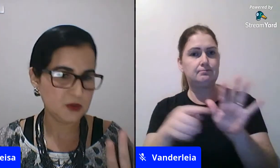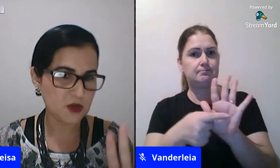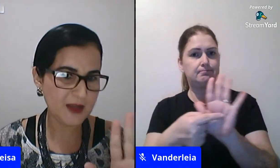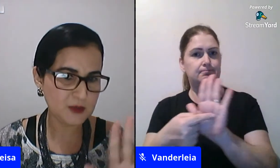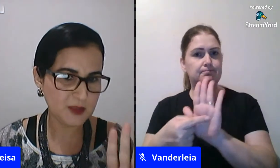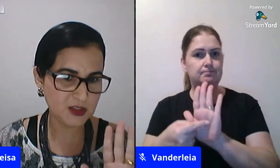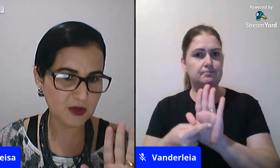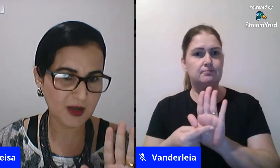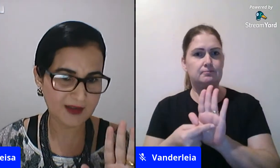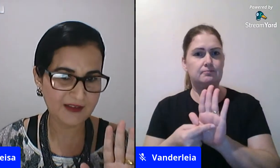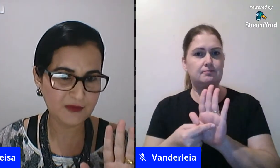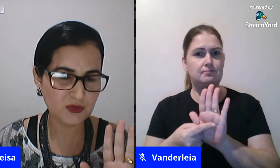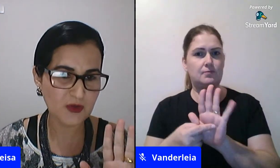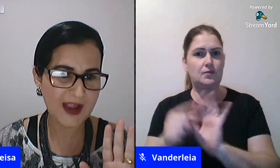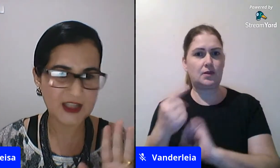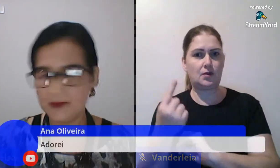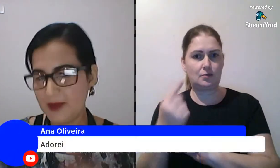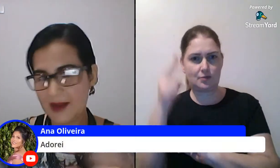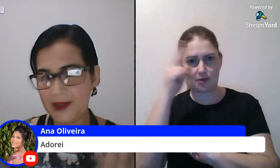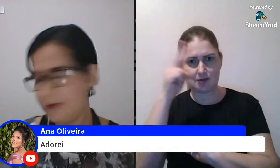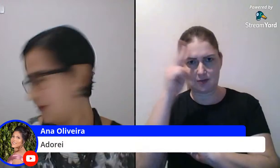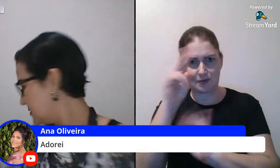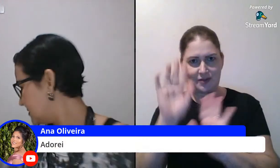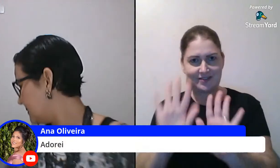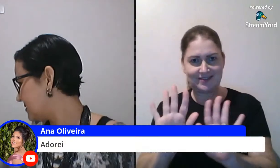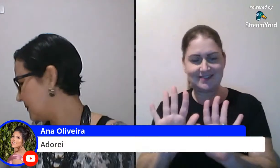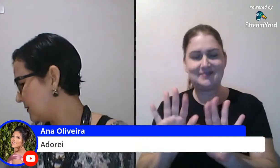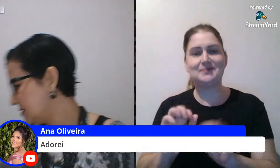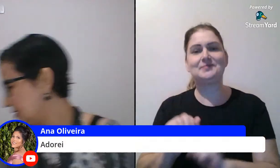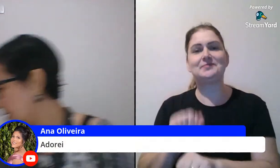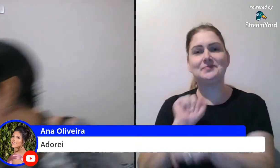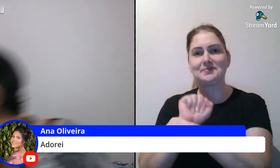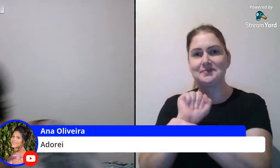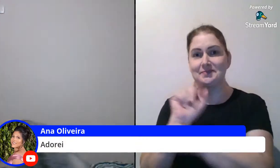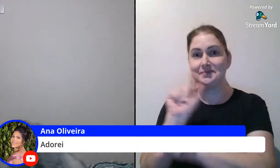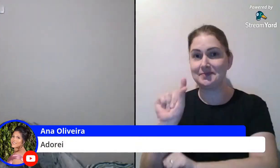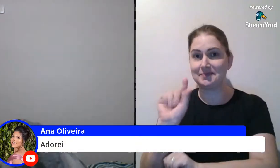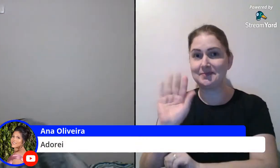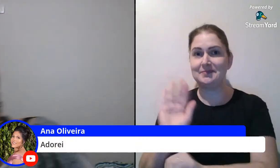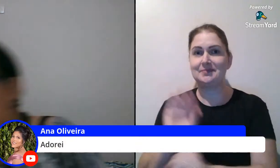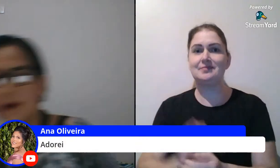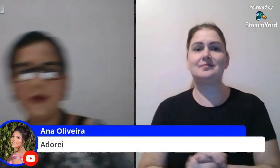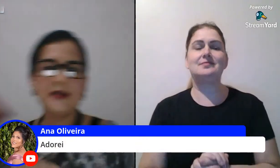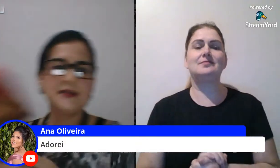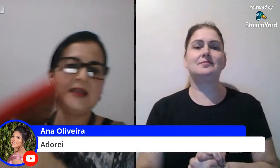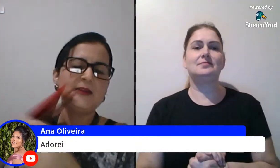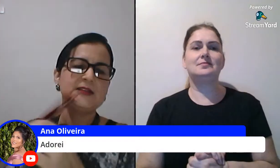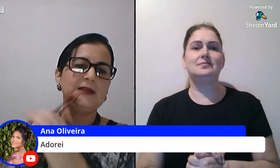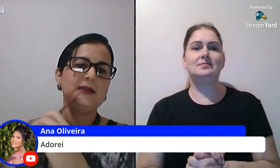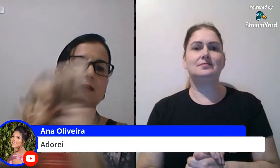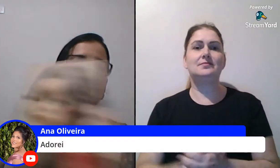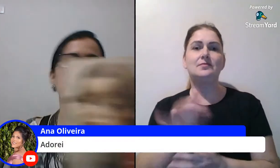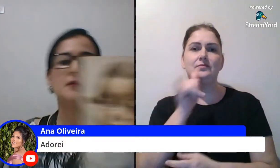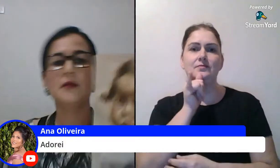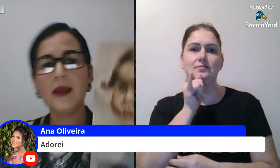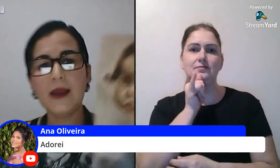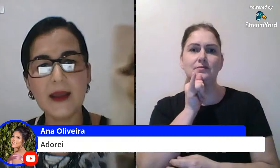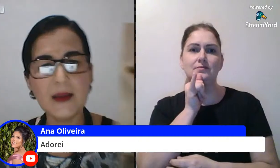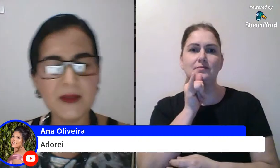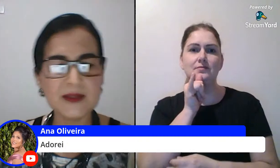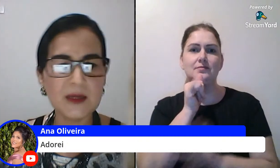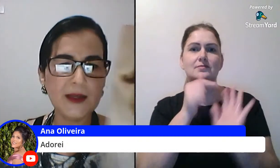só mais umas histórias tá Suédia pra abrir pra você passar pra você ó por exemplo essa daqui